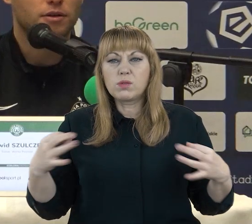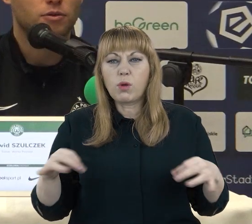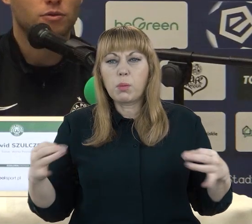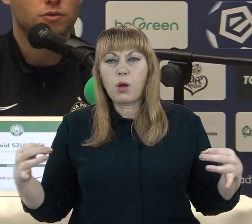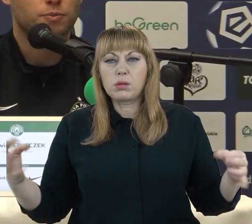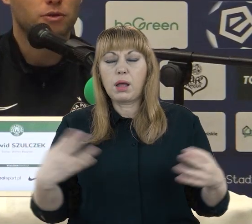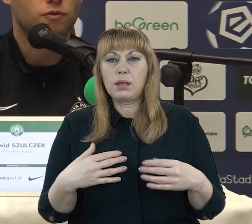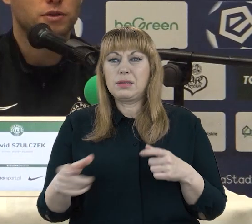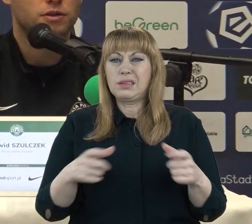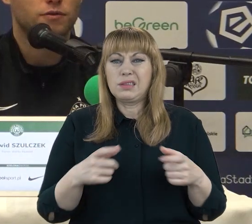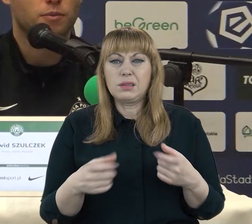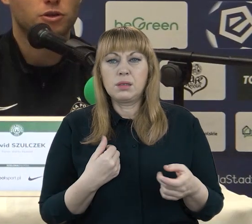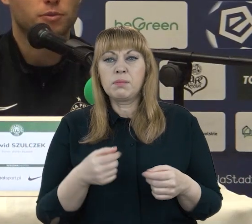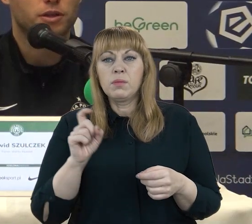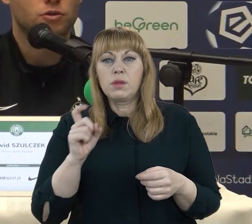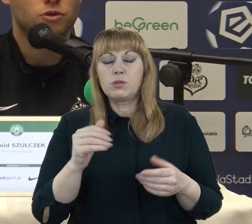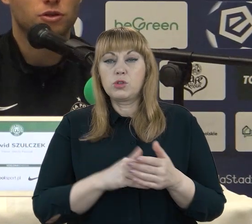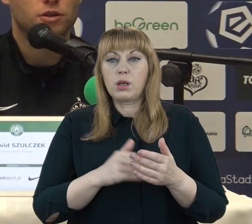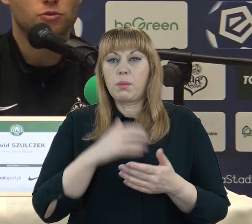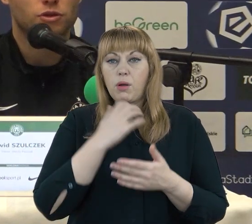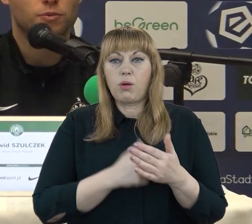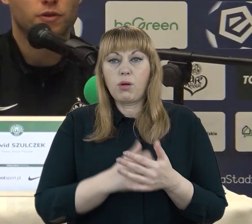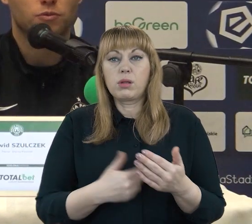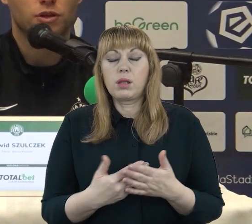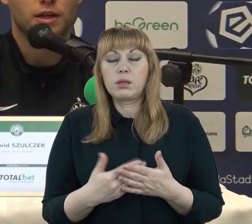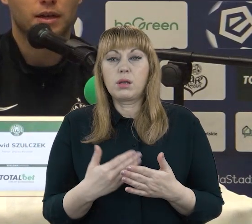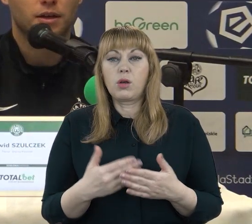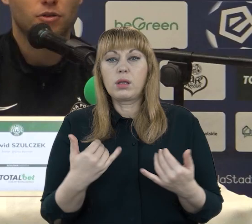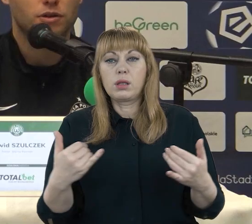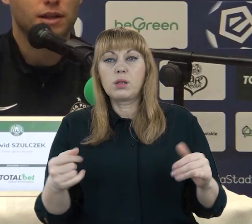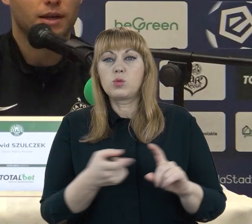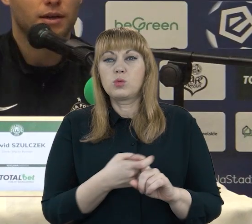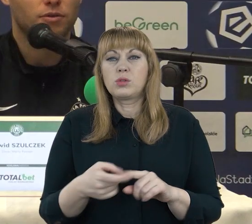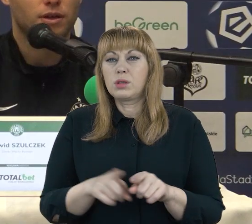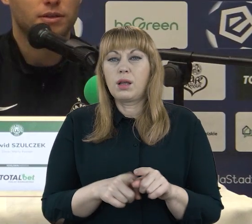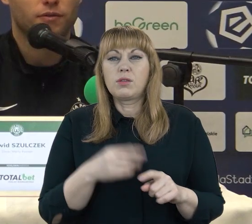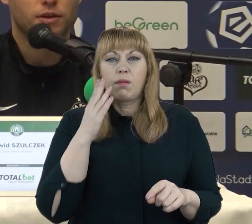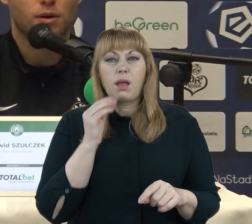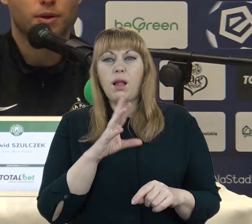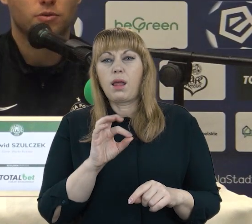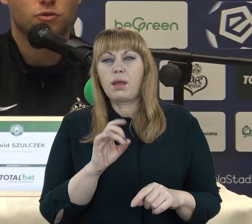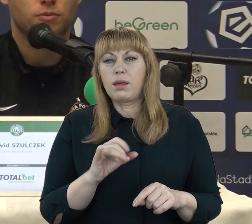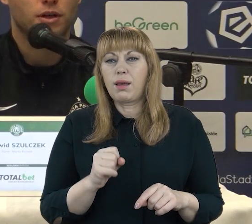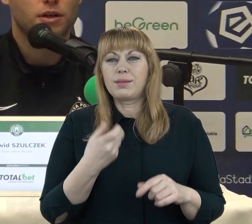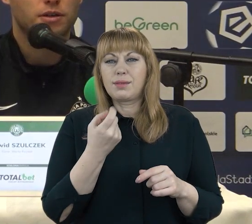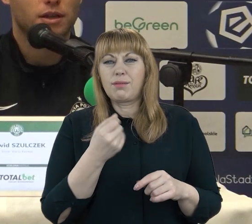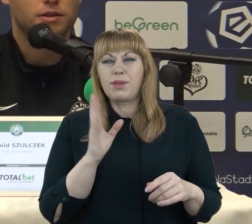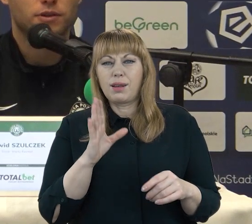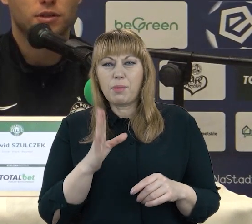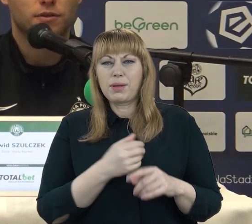do spadku, więc wiemy, że trzeba też wążyć inne drużyny, bo wiadomo, że Legia to jest Legia i ona za chwilę złapie dużą serię zwycięstw.